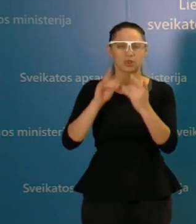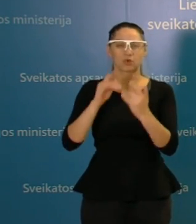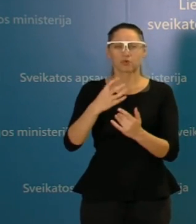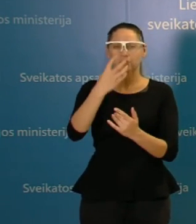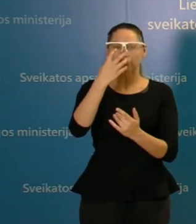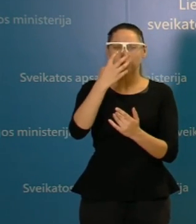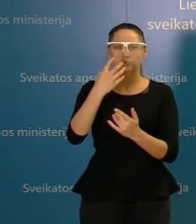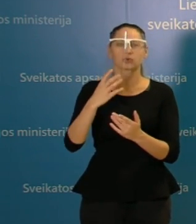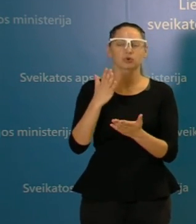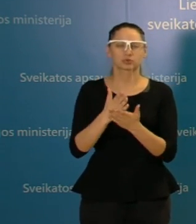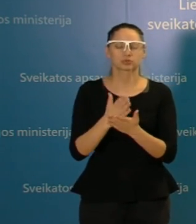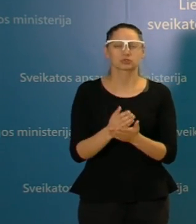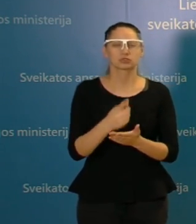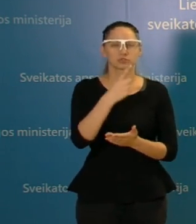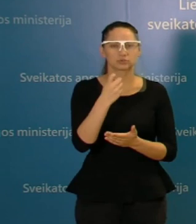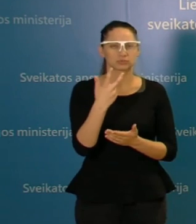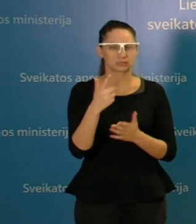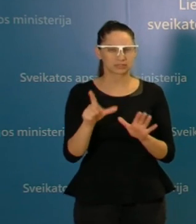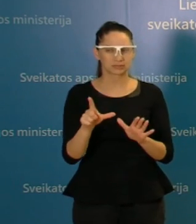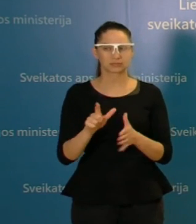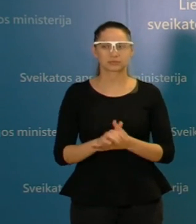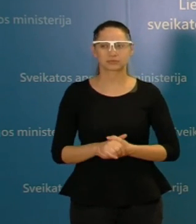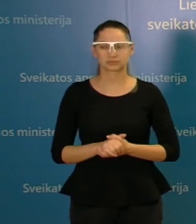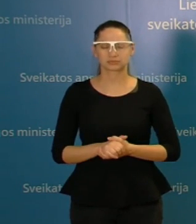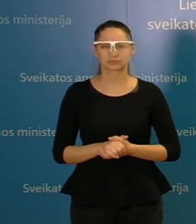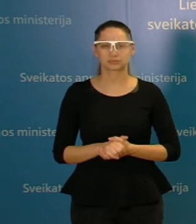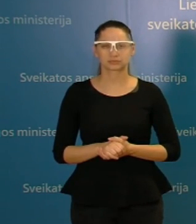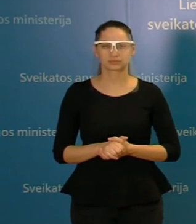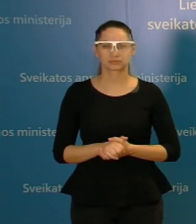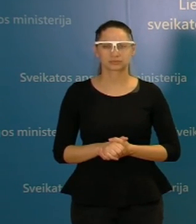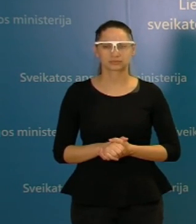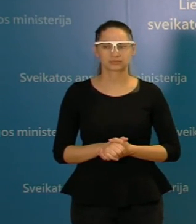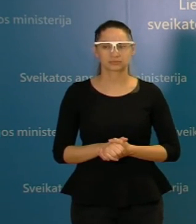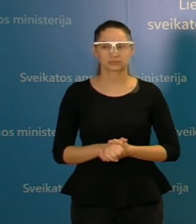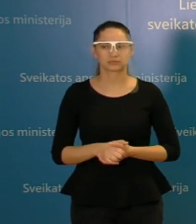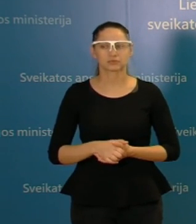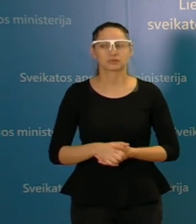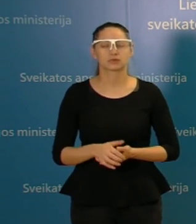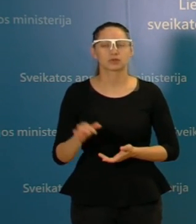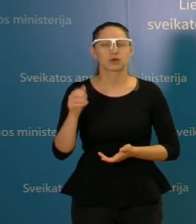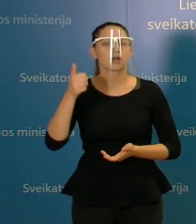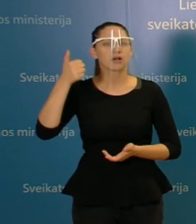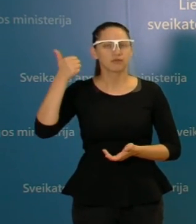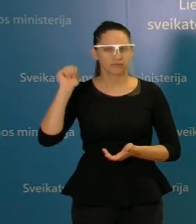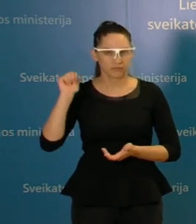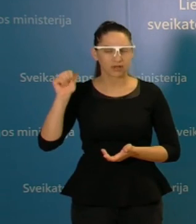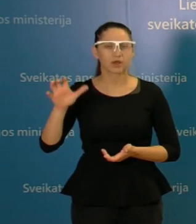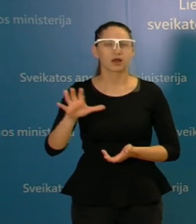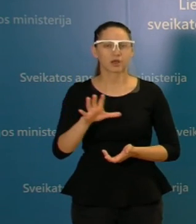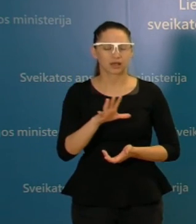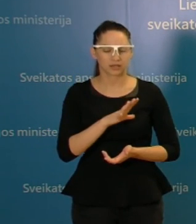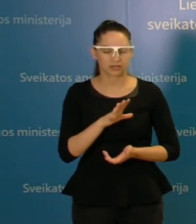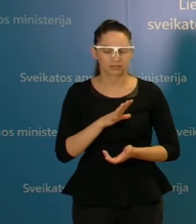gydomi 176 asmenis. Atvejai nauja per vakar dieną registruoti visose dešimtyje